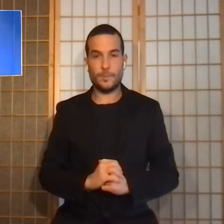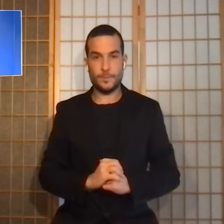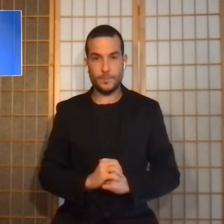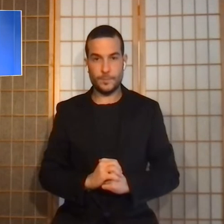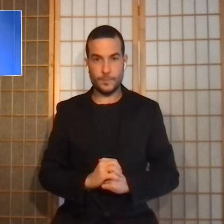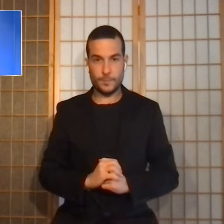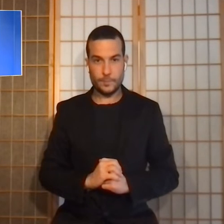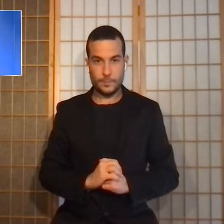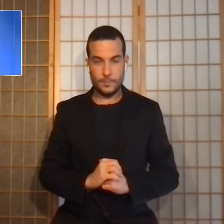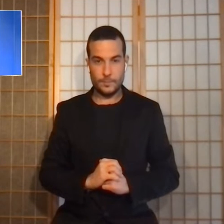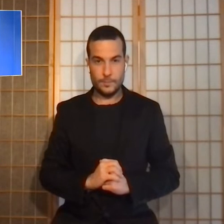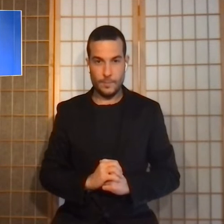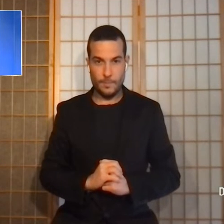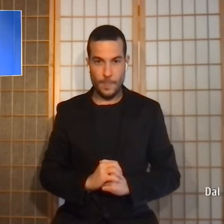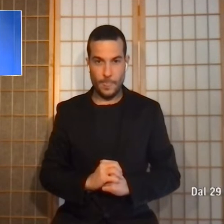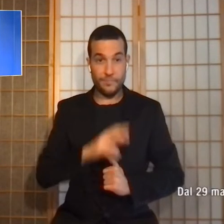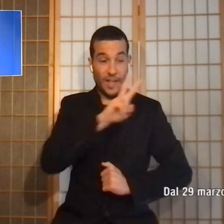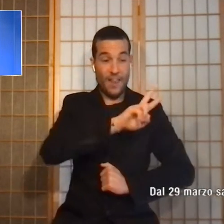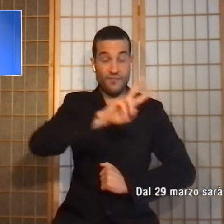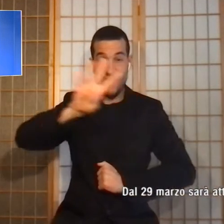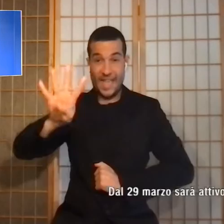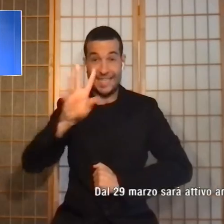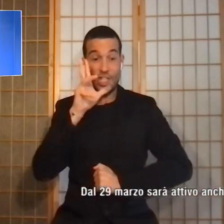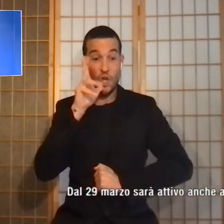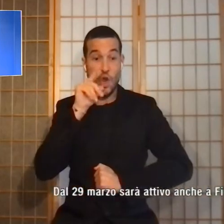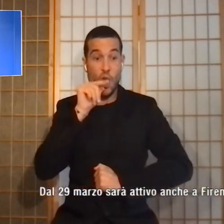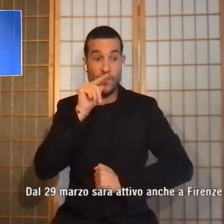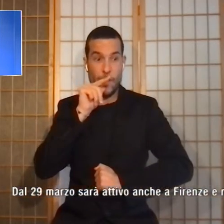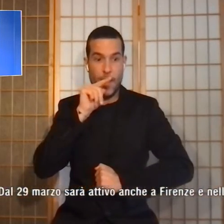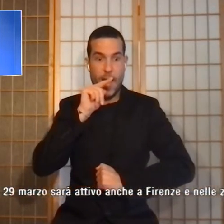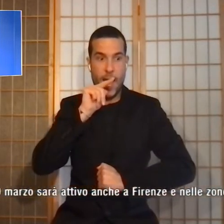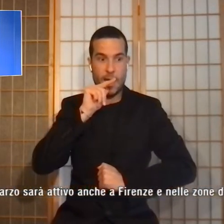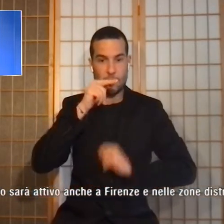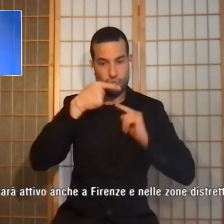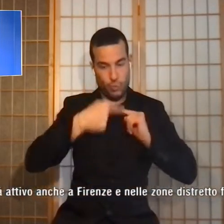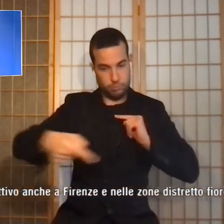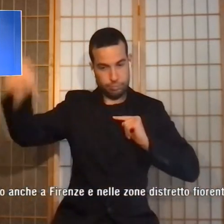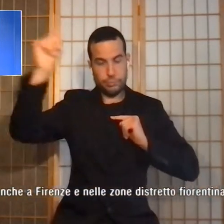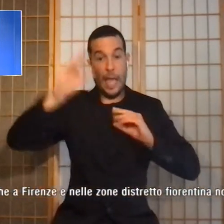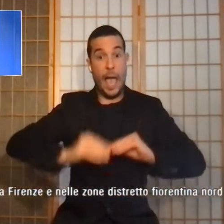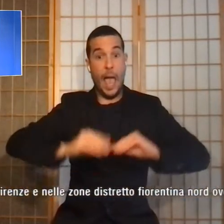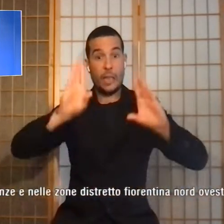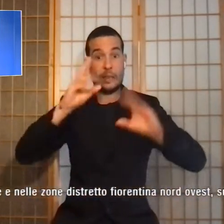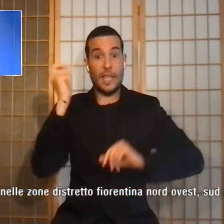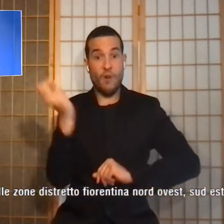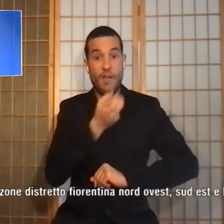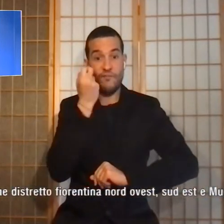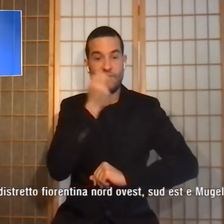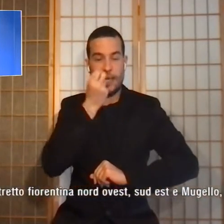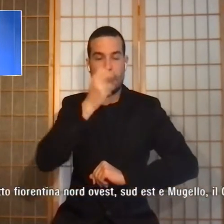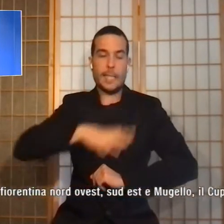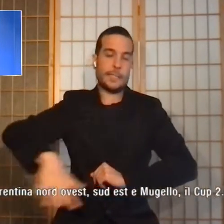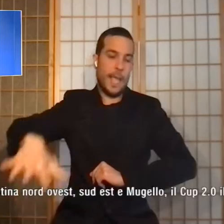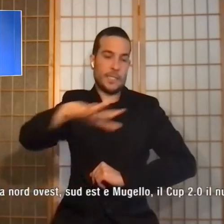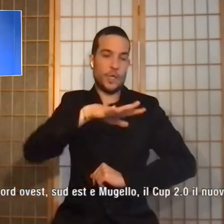Dal 29 marzo sarà attivo anche a Firenze e nelle zone distretto Fiorentina